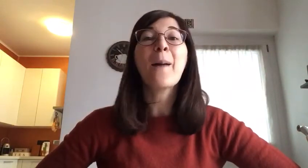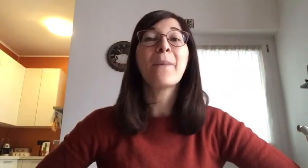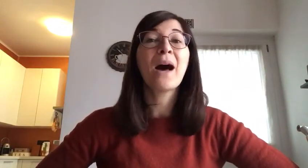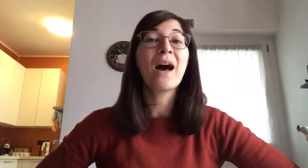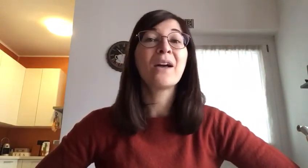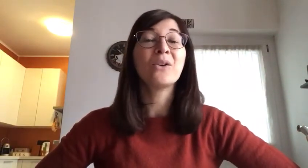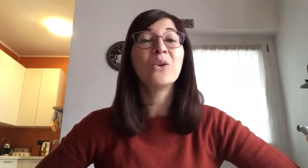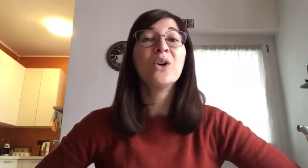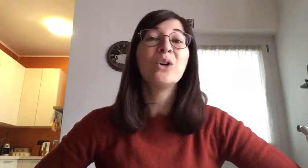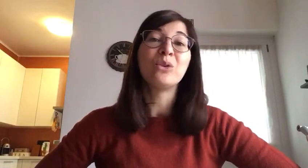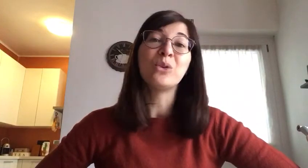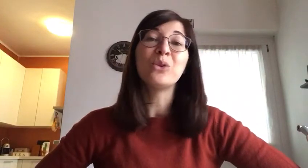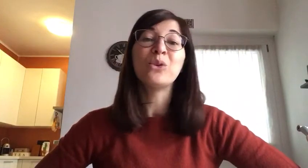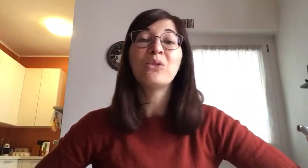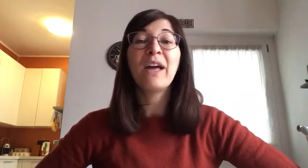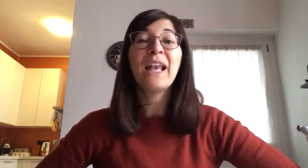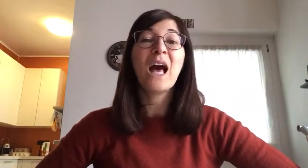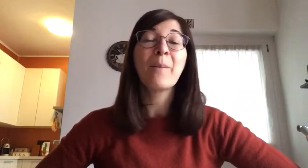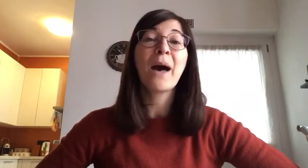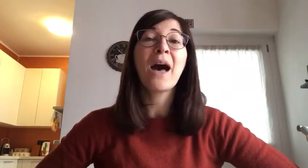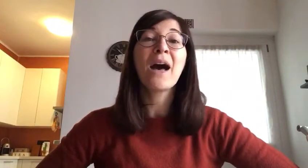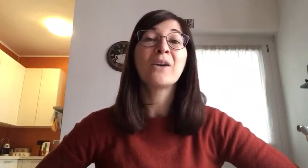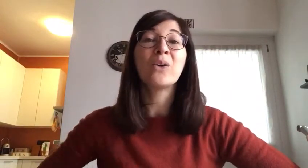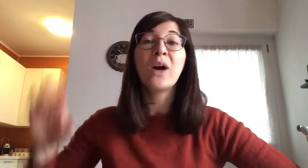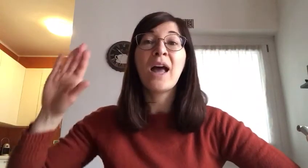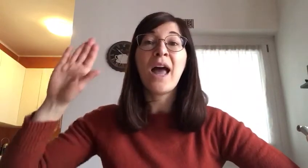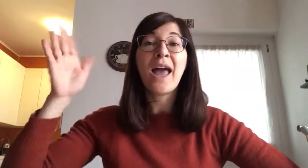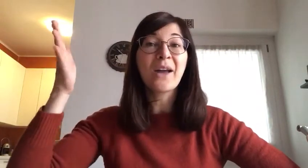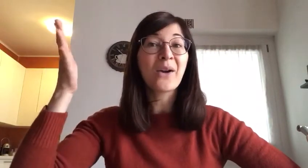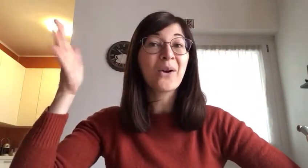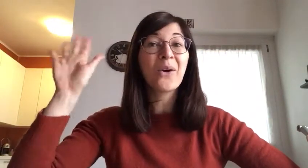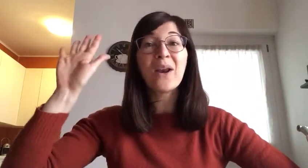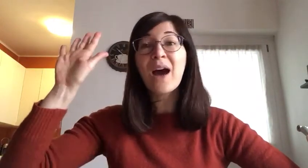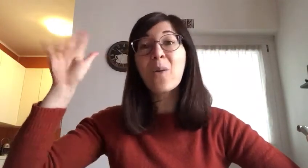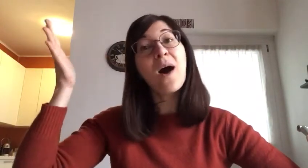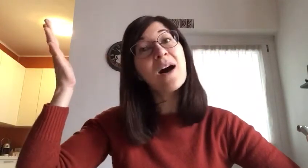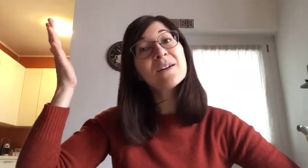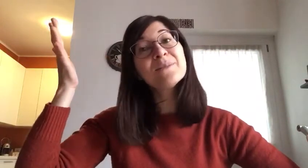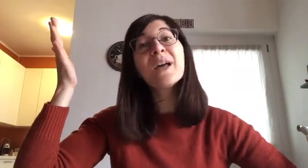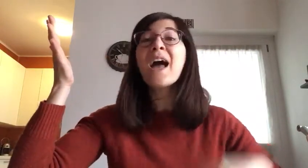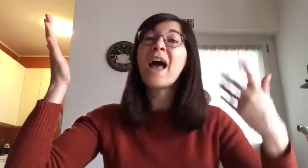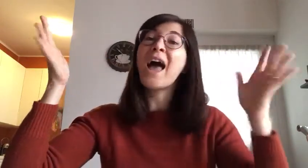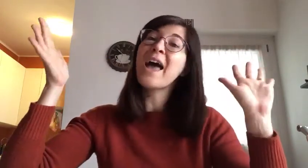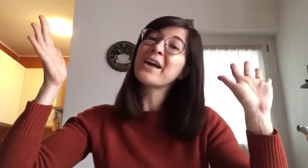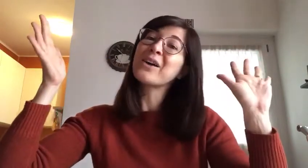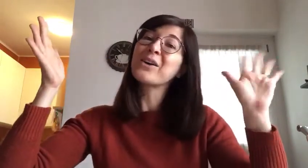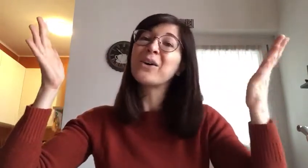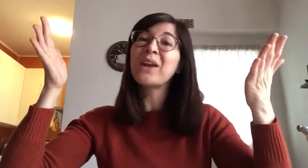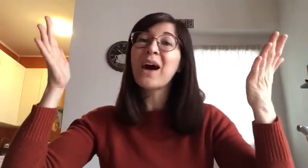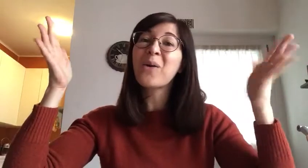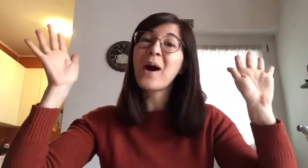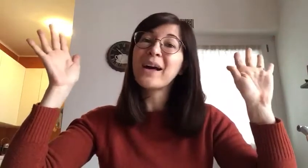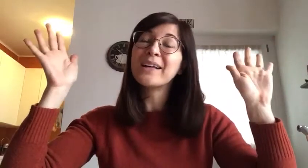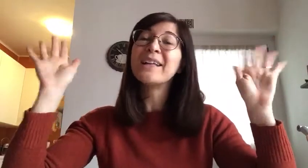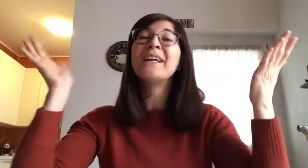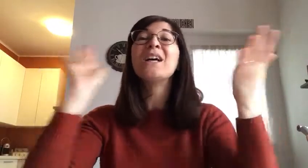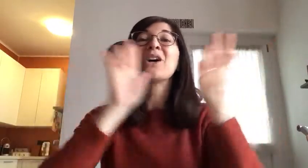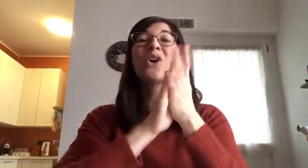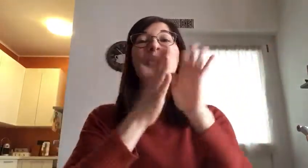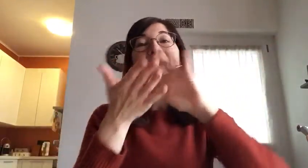'anulare eccolo qua eccolo qua qua come